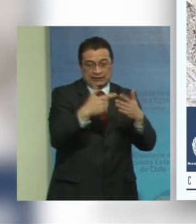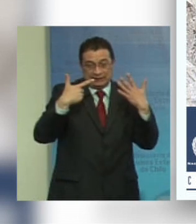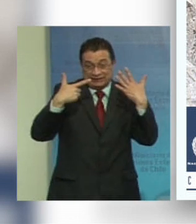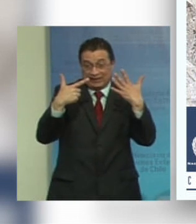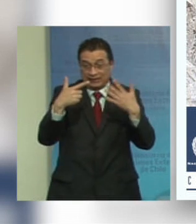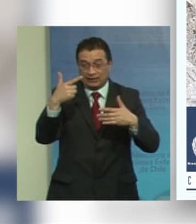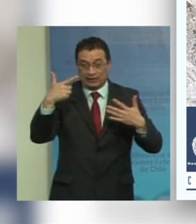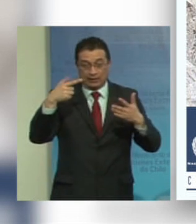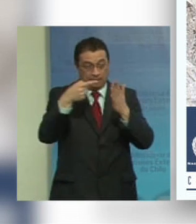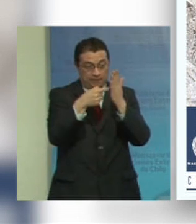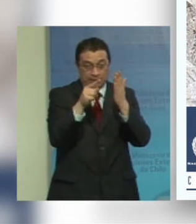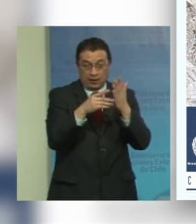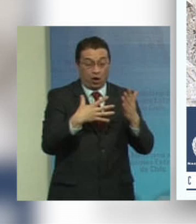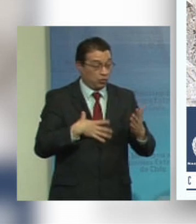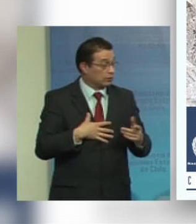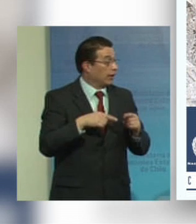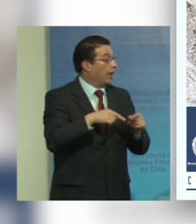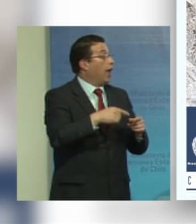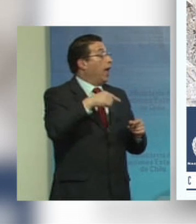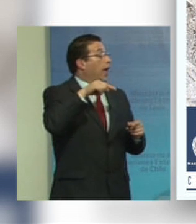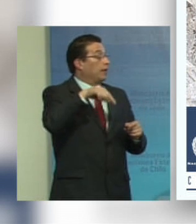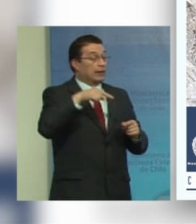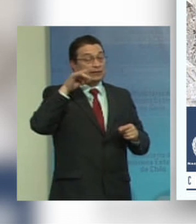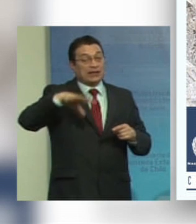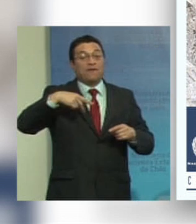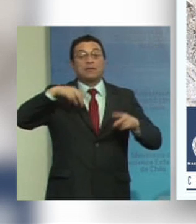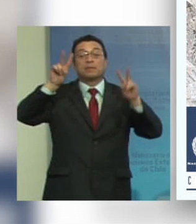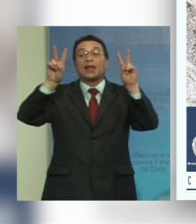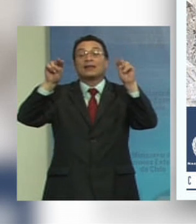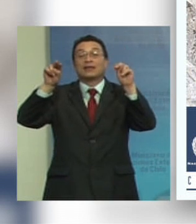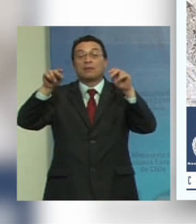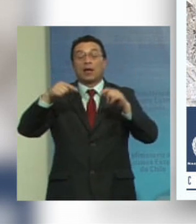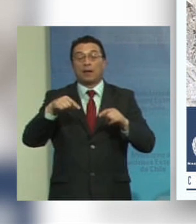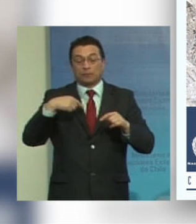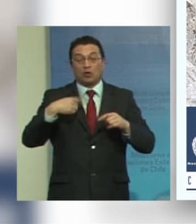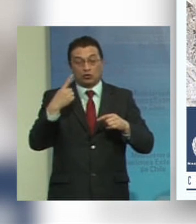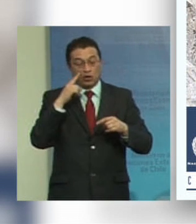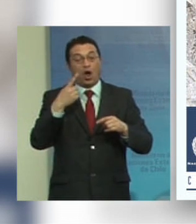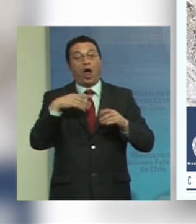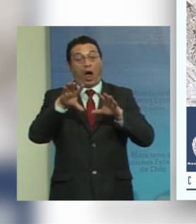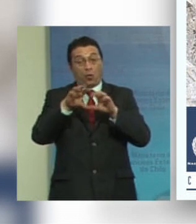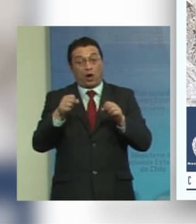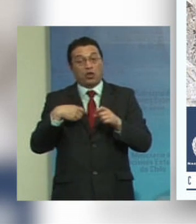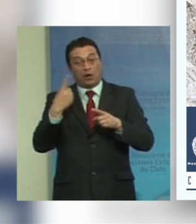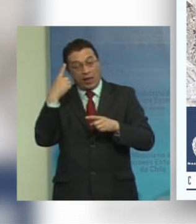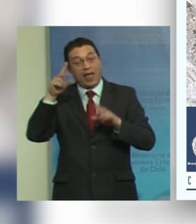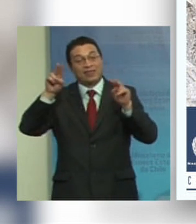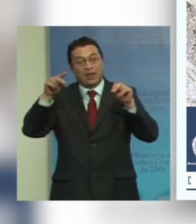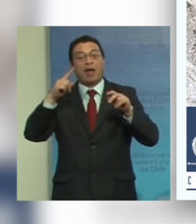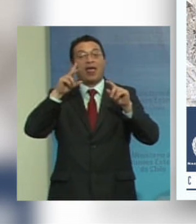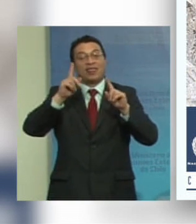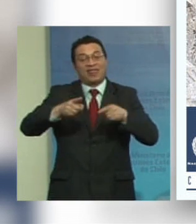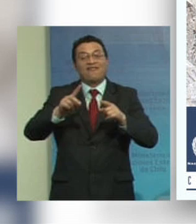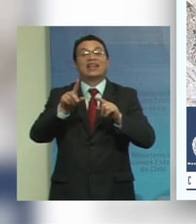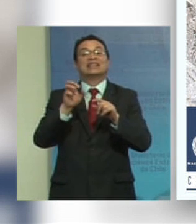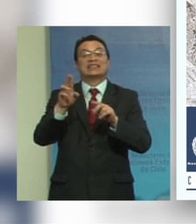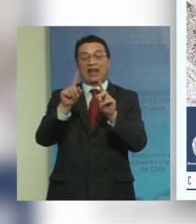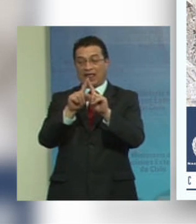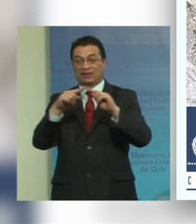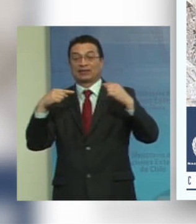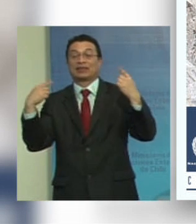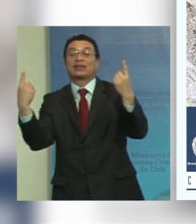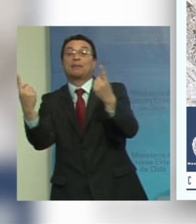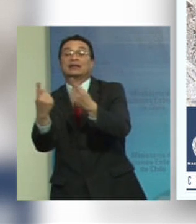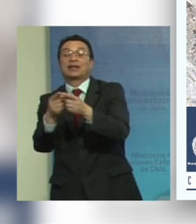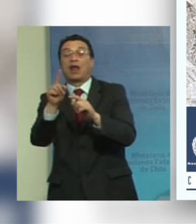pero sabemos que el tema yo estoy totalmente de acuerdo con la idea que el tema tiene que ser transversalizado en